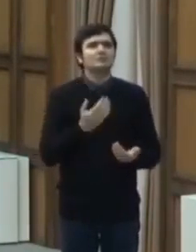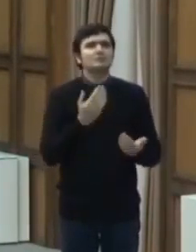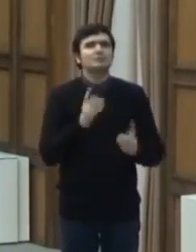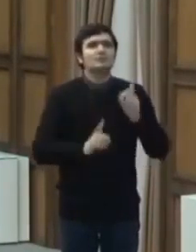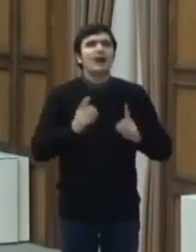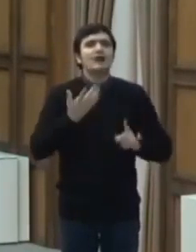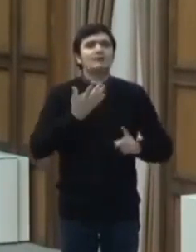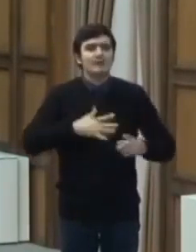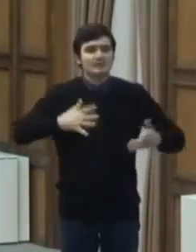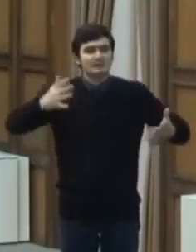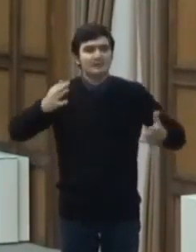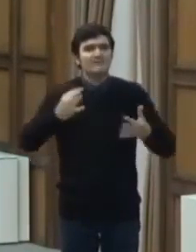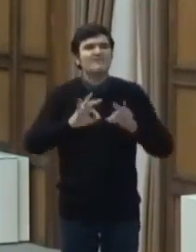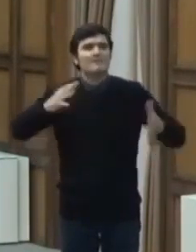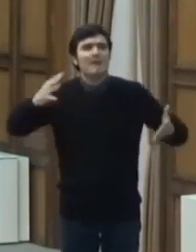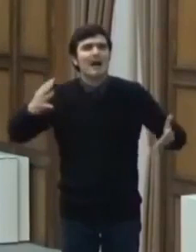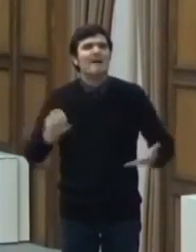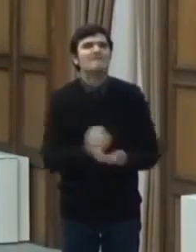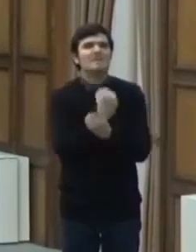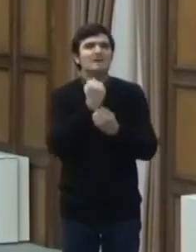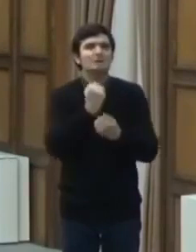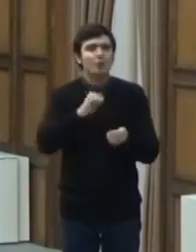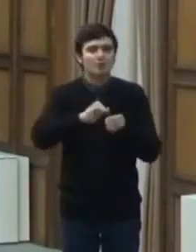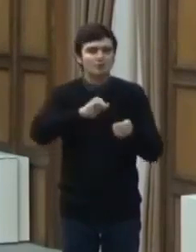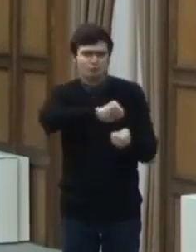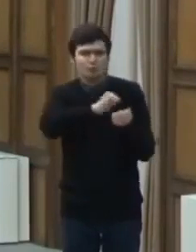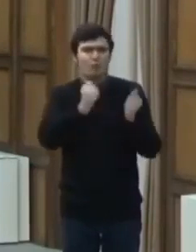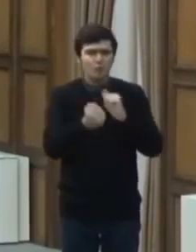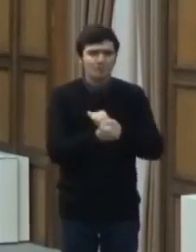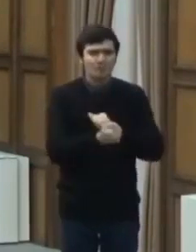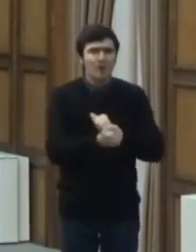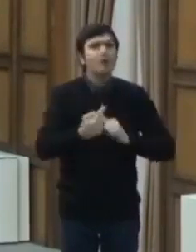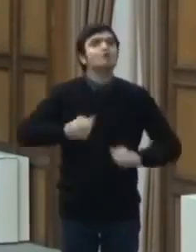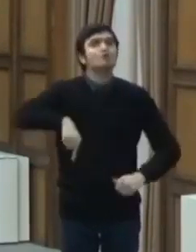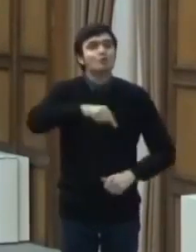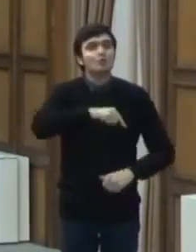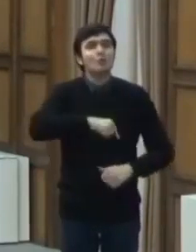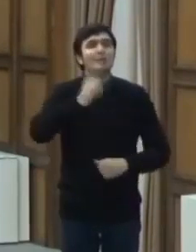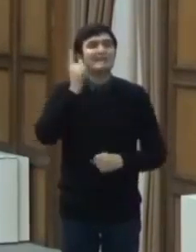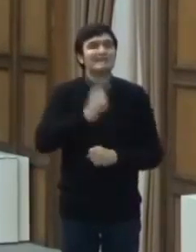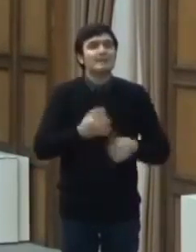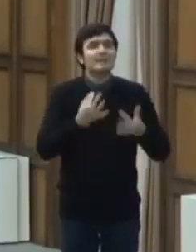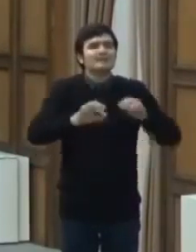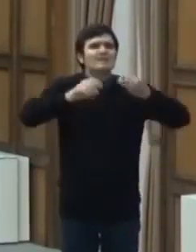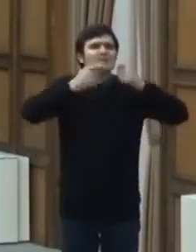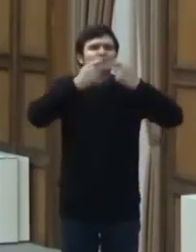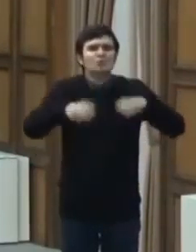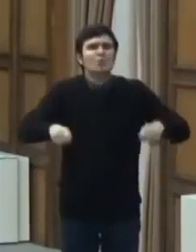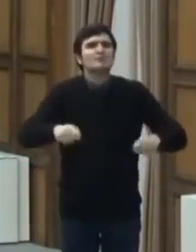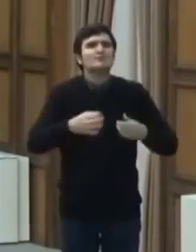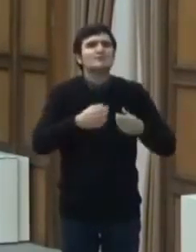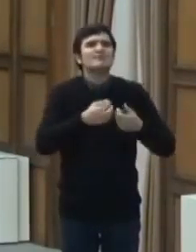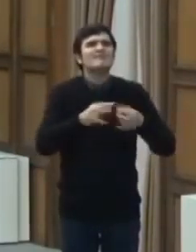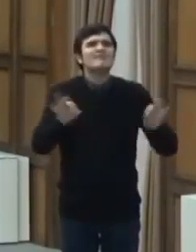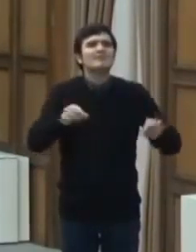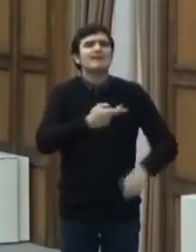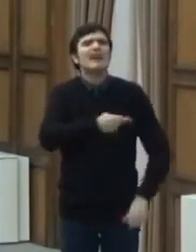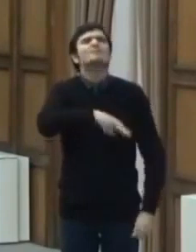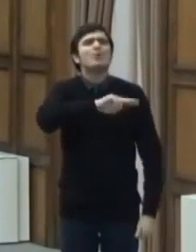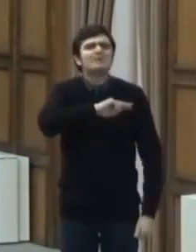fi învingători în această luptă trebuie să fim cu toții responsabili, responsabili,